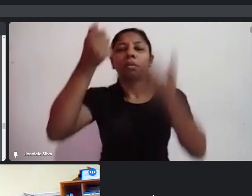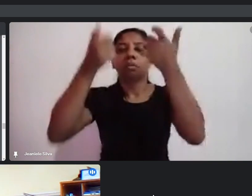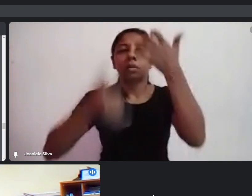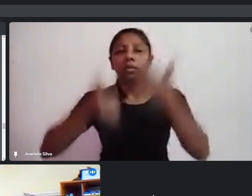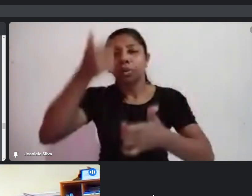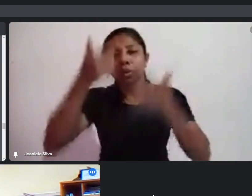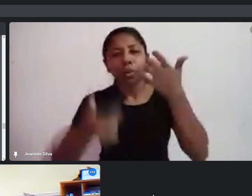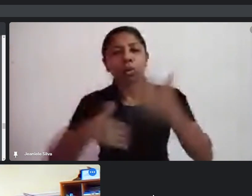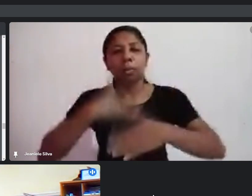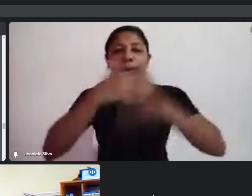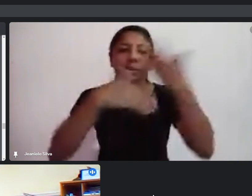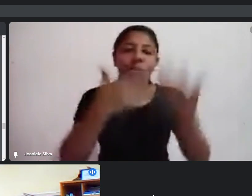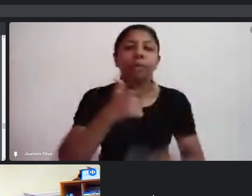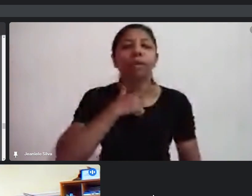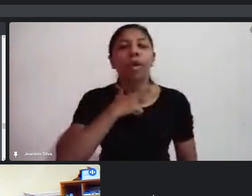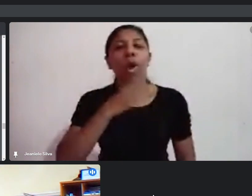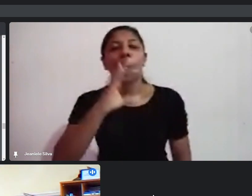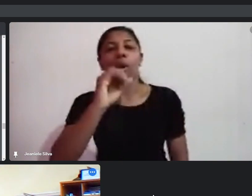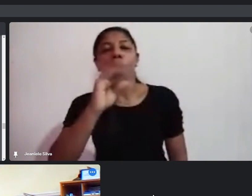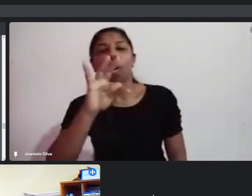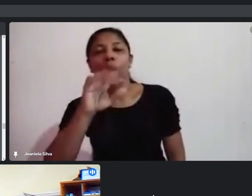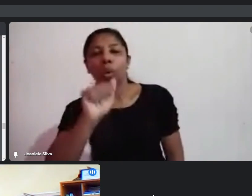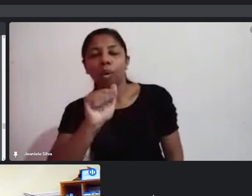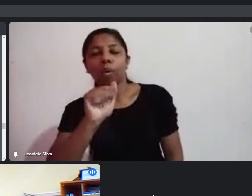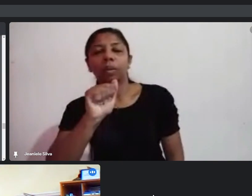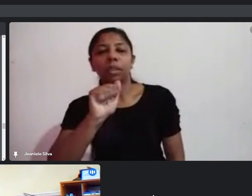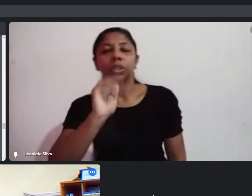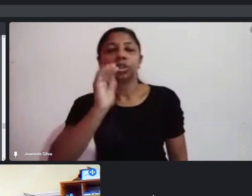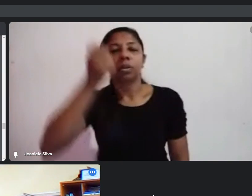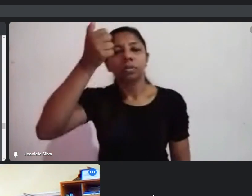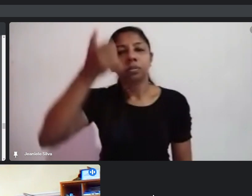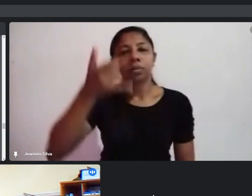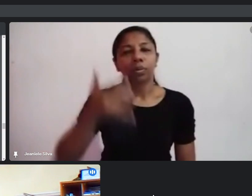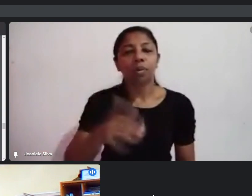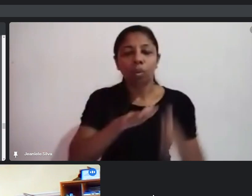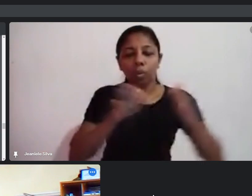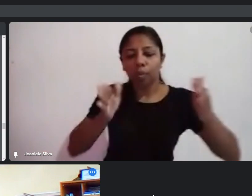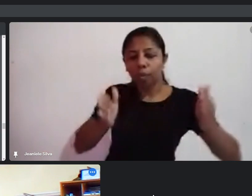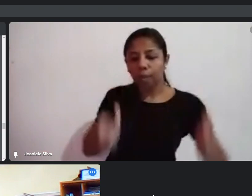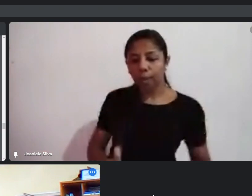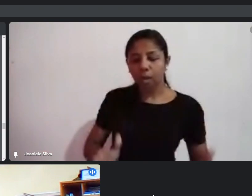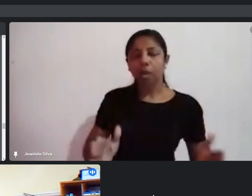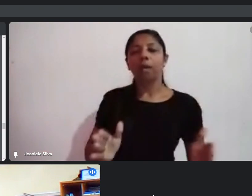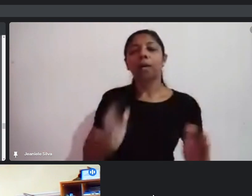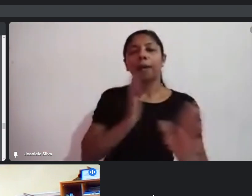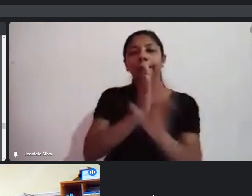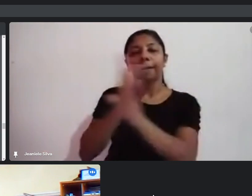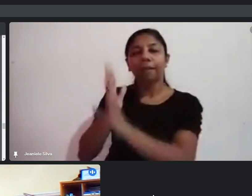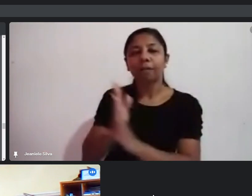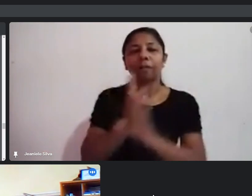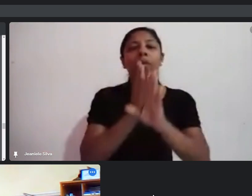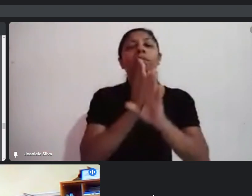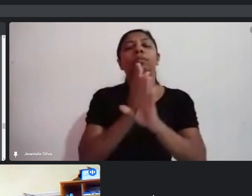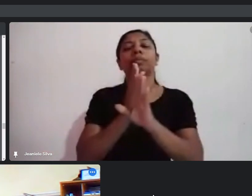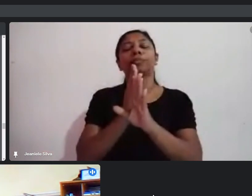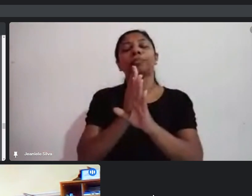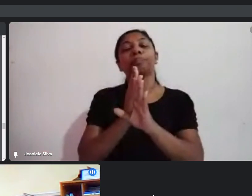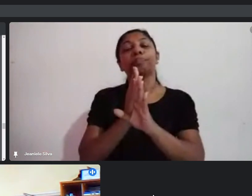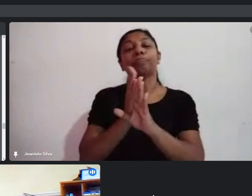das cotas, a gente assistiu um vídeo agora sobre as bancas e a identificação, e os processos de